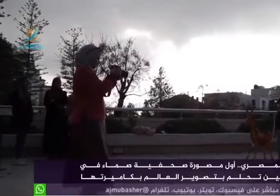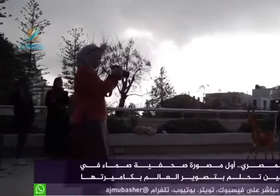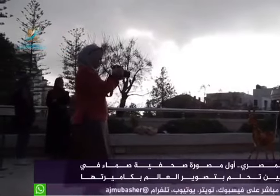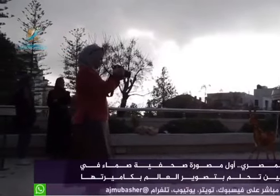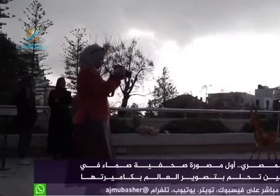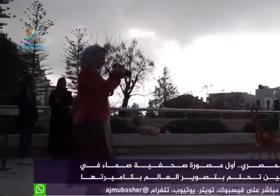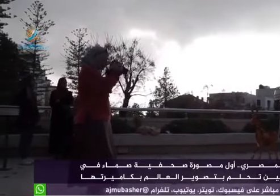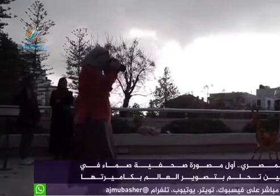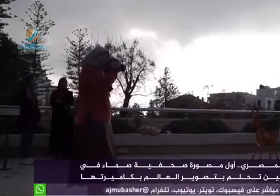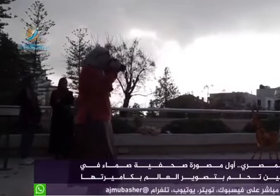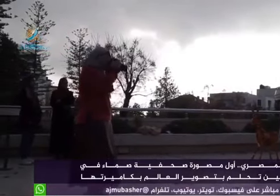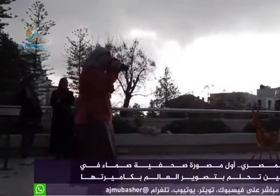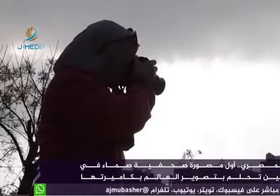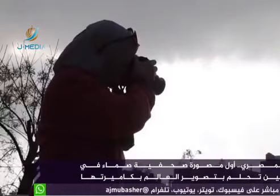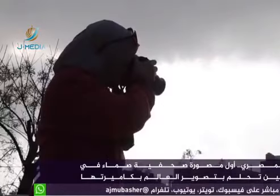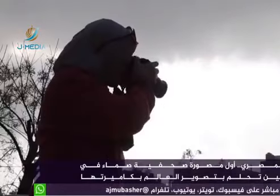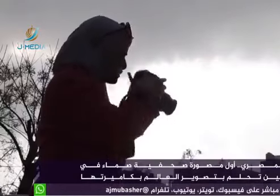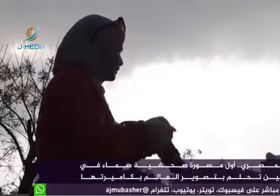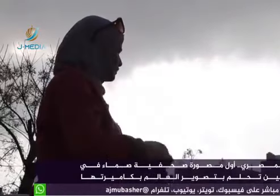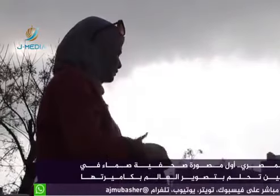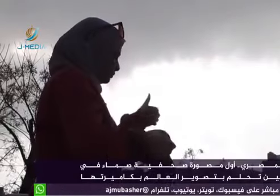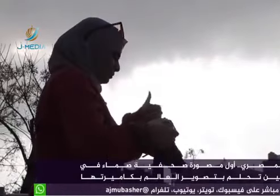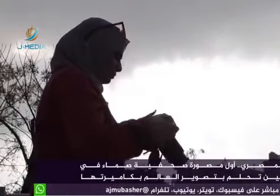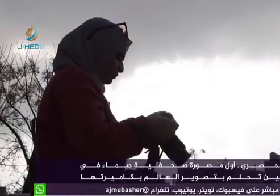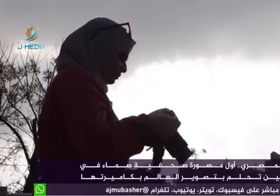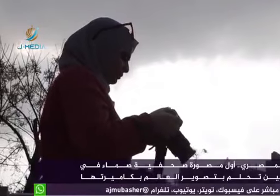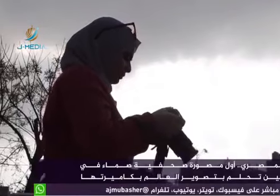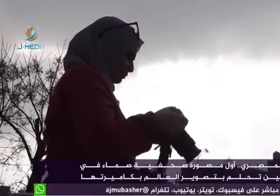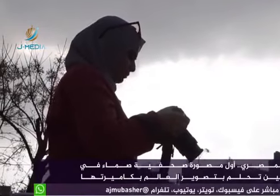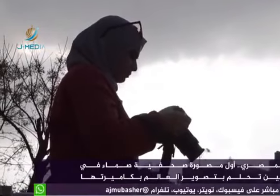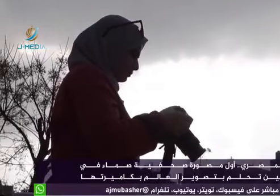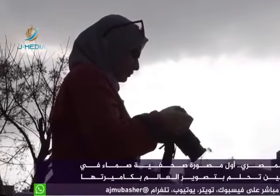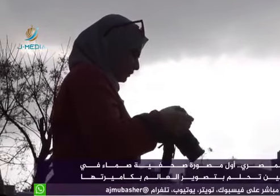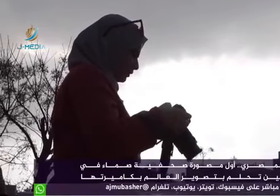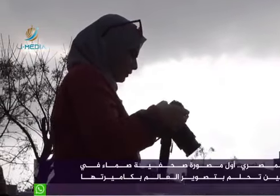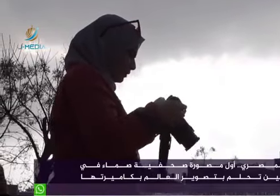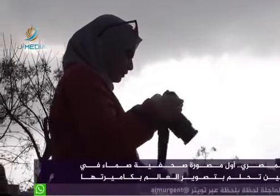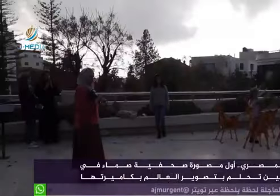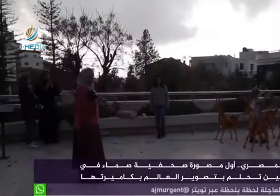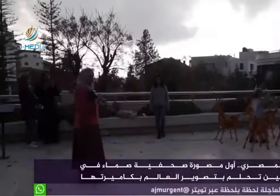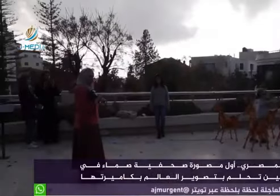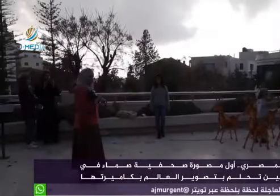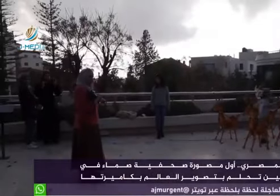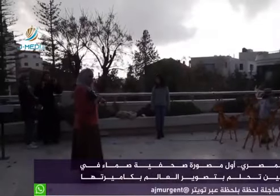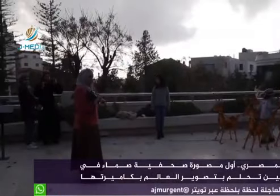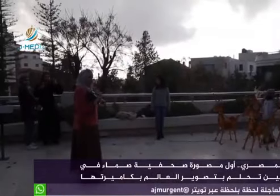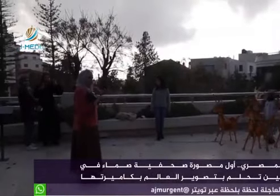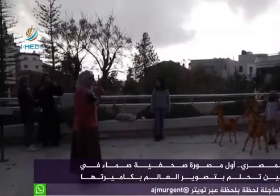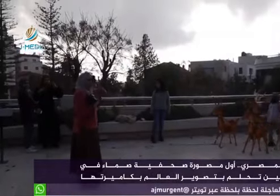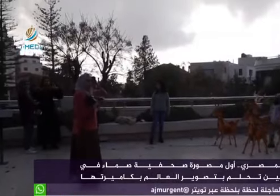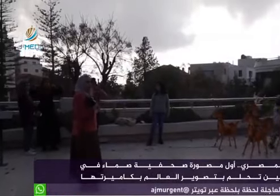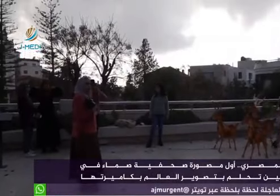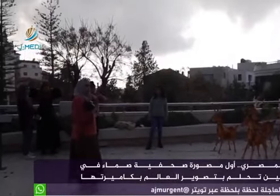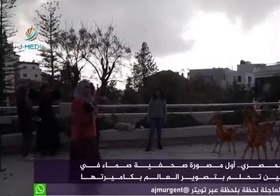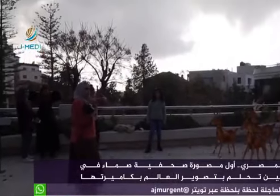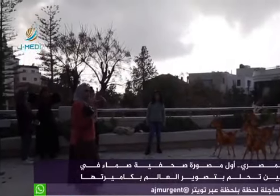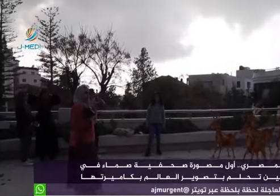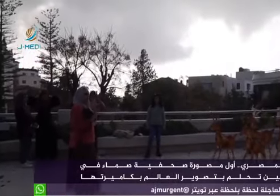نفسي نفسي ألف العالم بكمرتي وكل العالم يكون مثل قاموس مصور إني أثبت